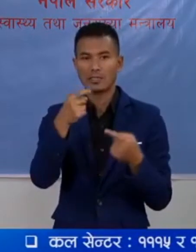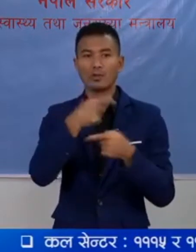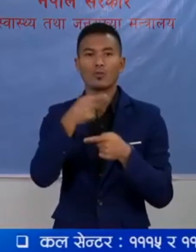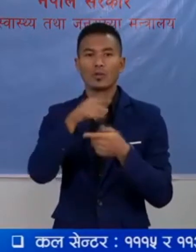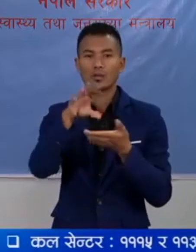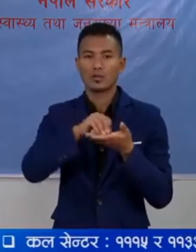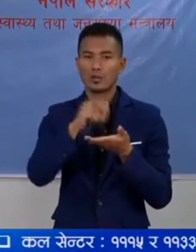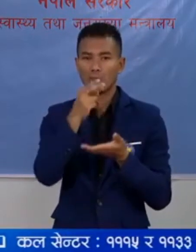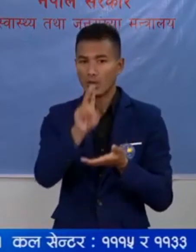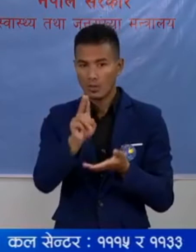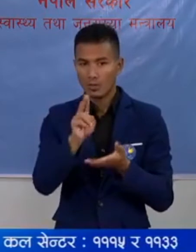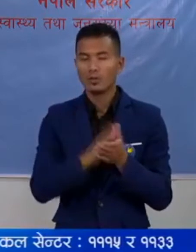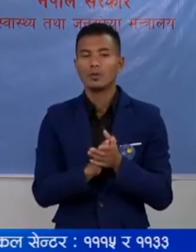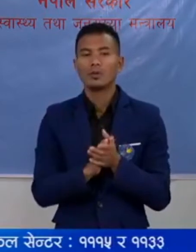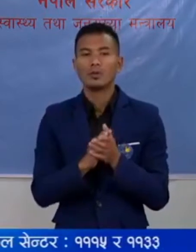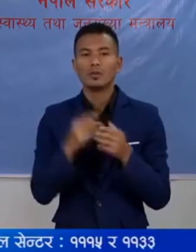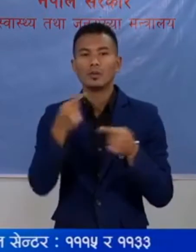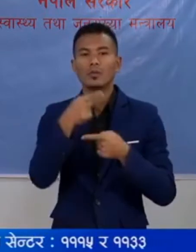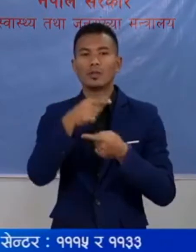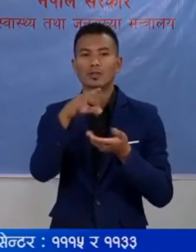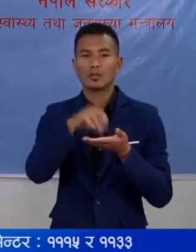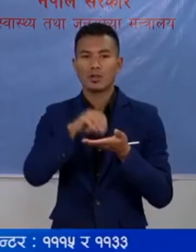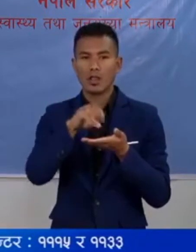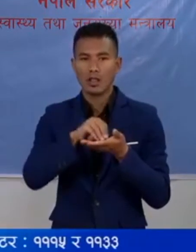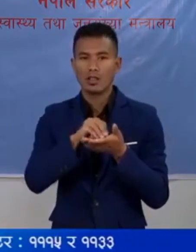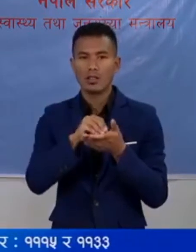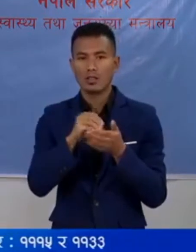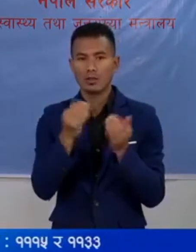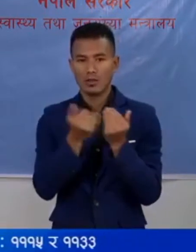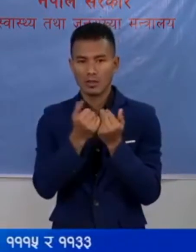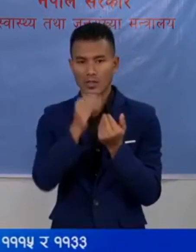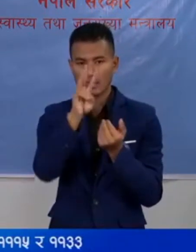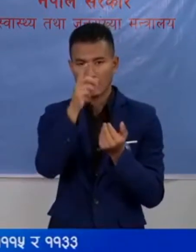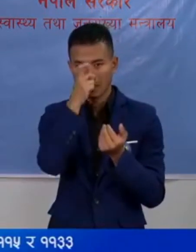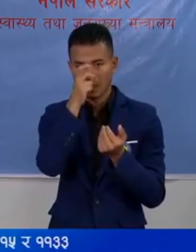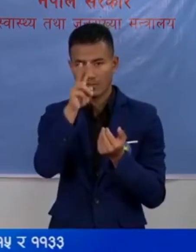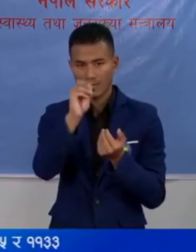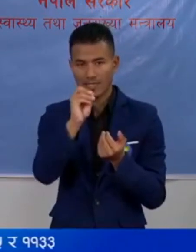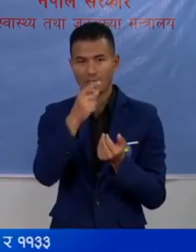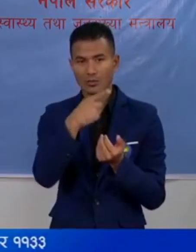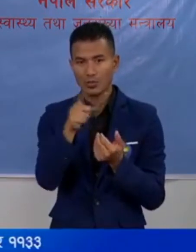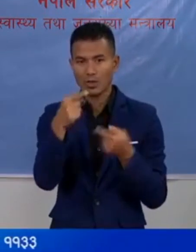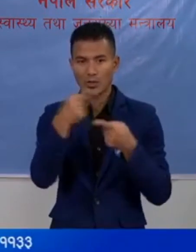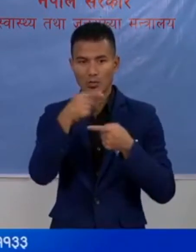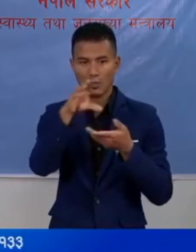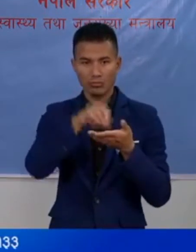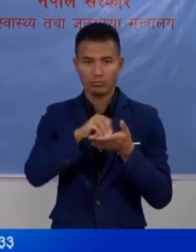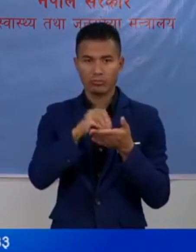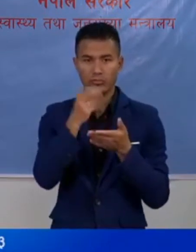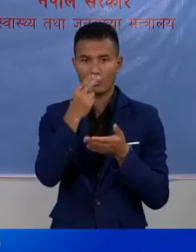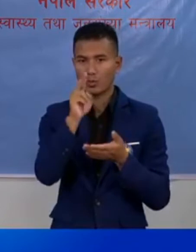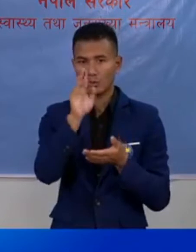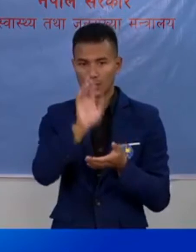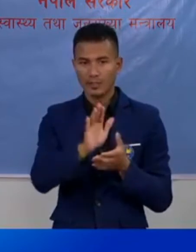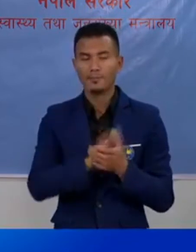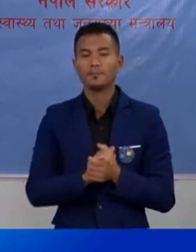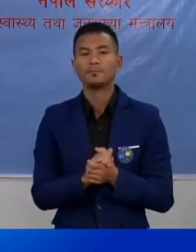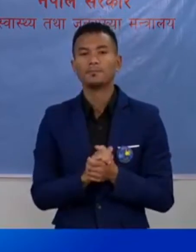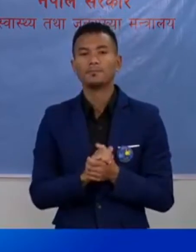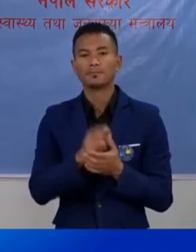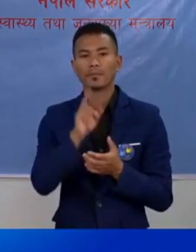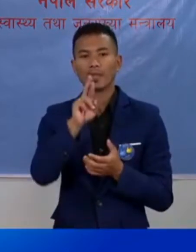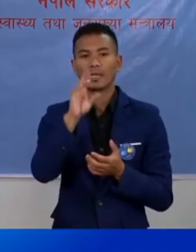नमुना संकलन भाये सक आल सम्मा 328 आको नमुना संकलन PCR बिदी को लागी बही शके को शा